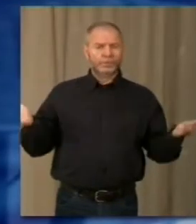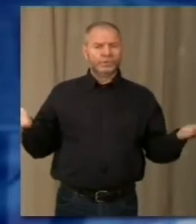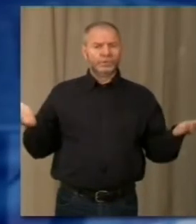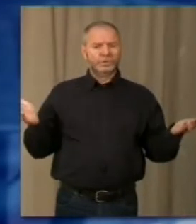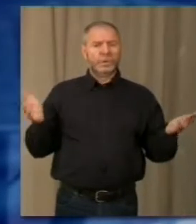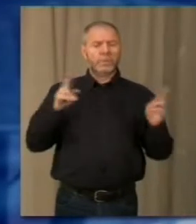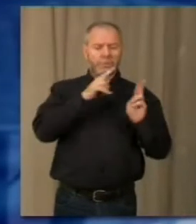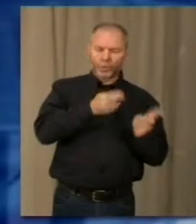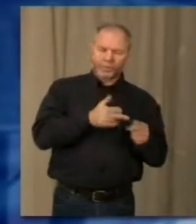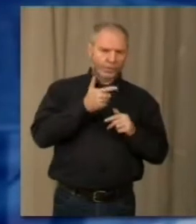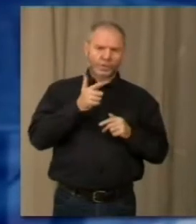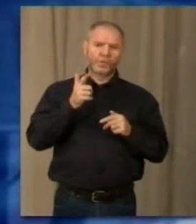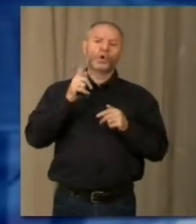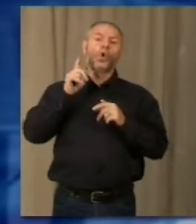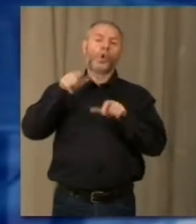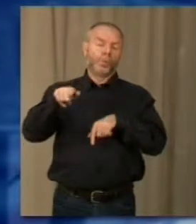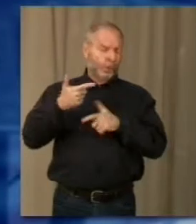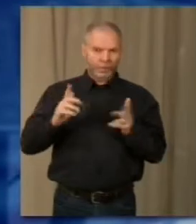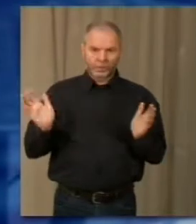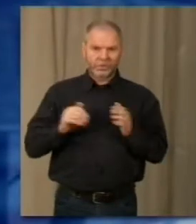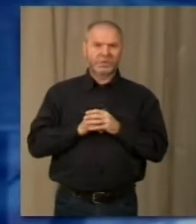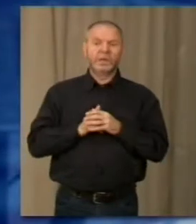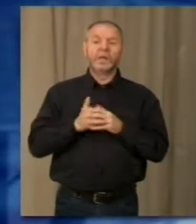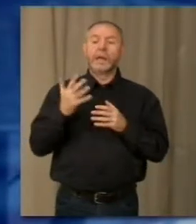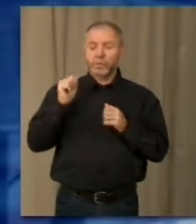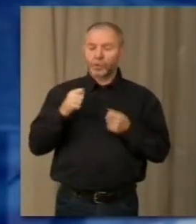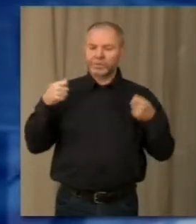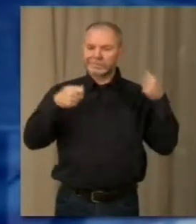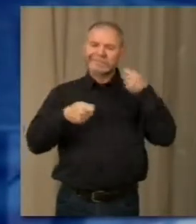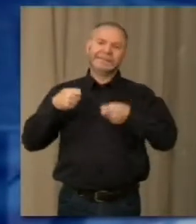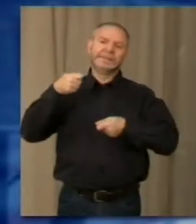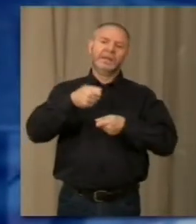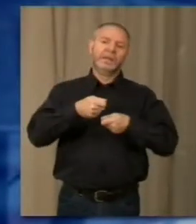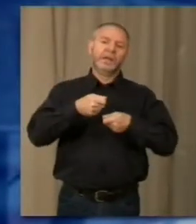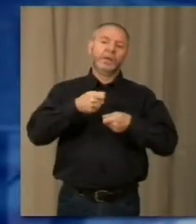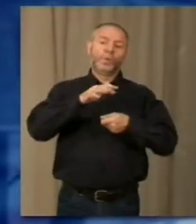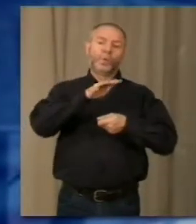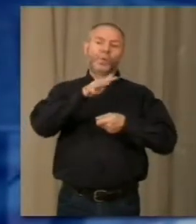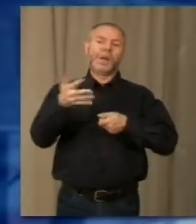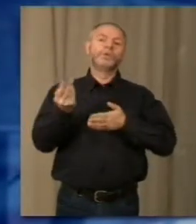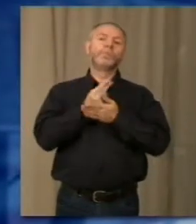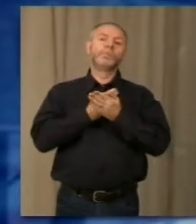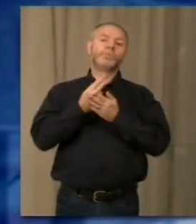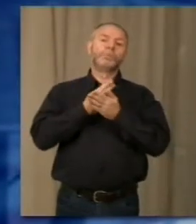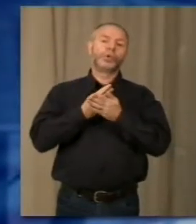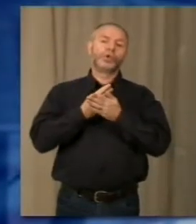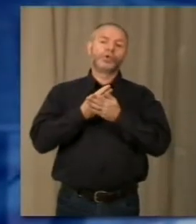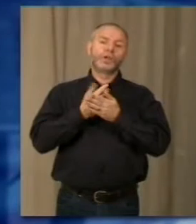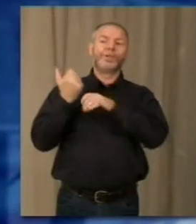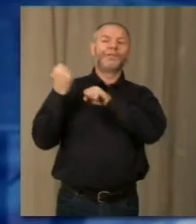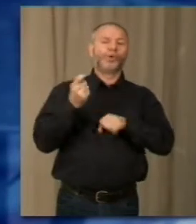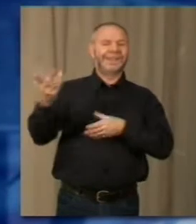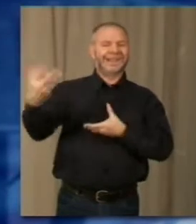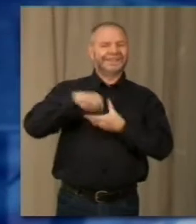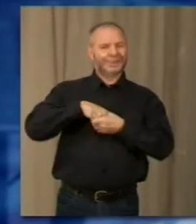né della provincia, del vicio e neppure del comune. La compartecipazione aprirebbe la strada ad un altro progetto, il coinvolgimento di una fondazione.